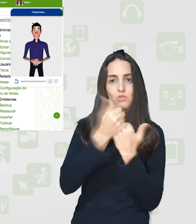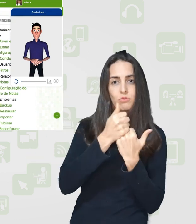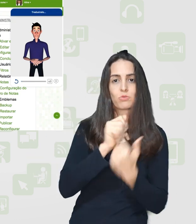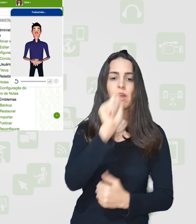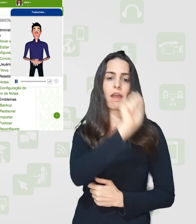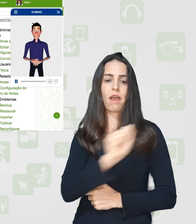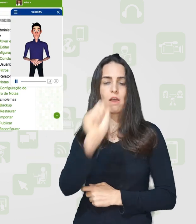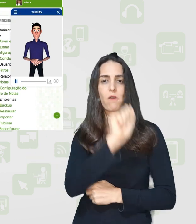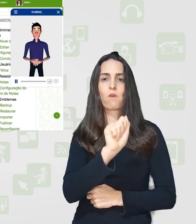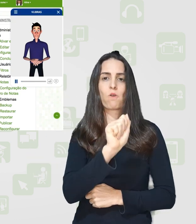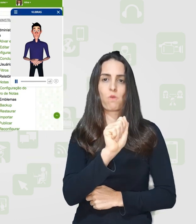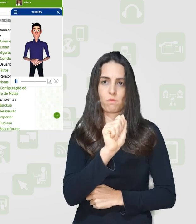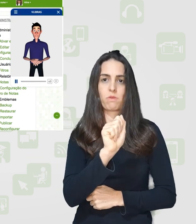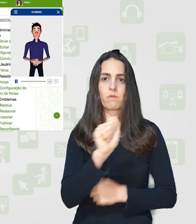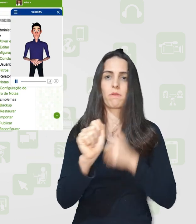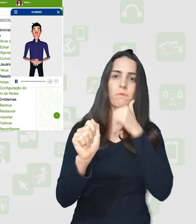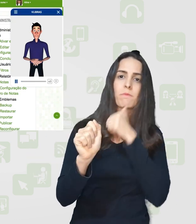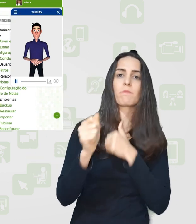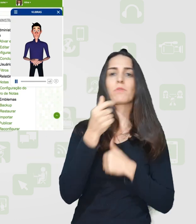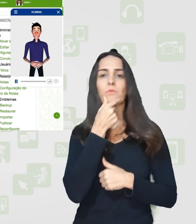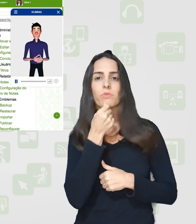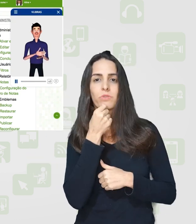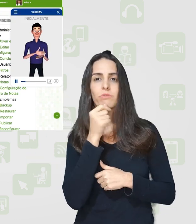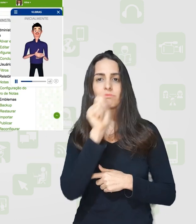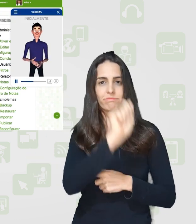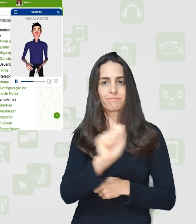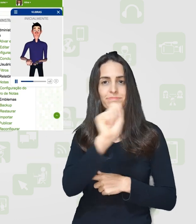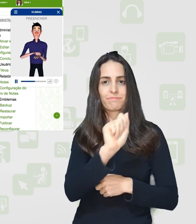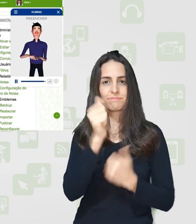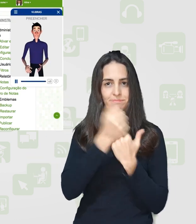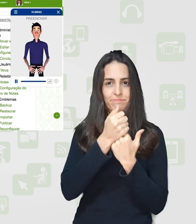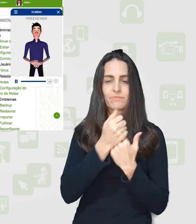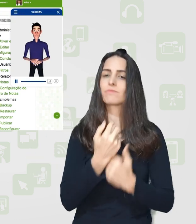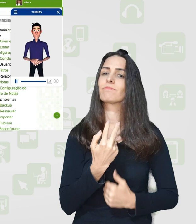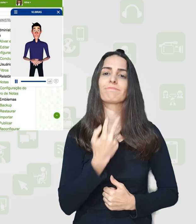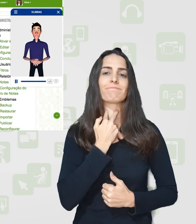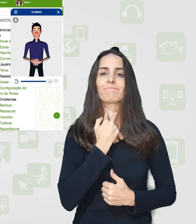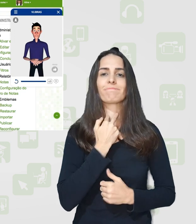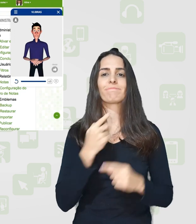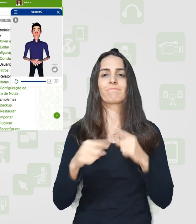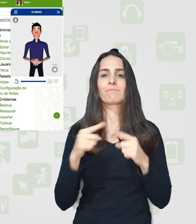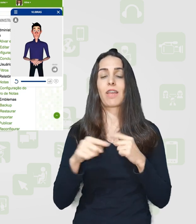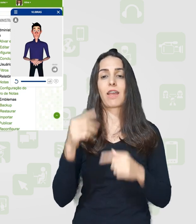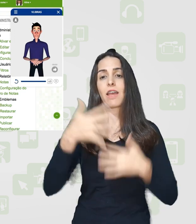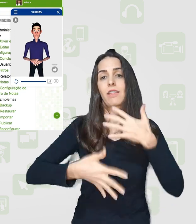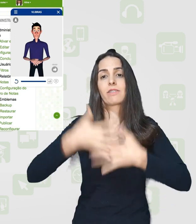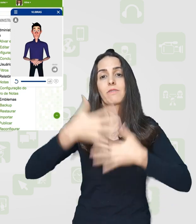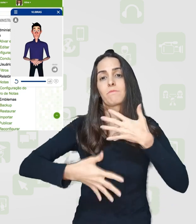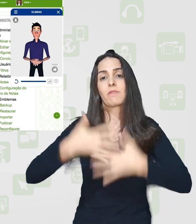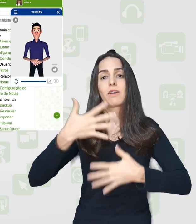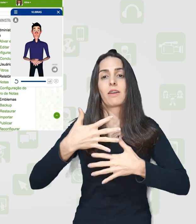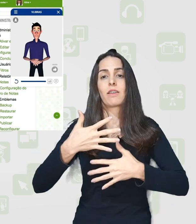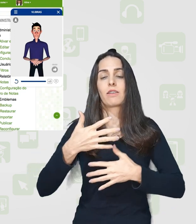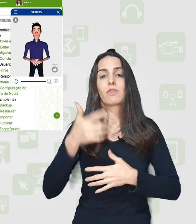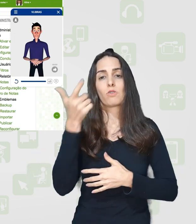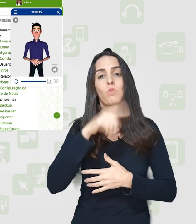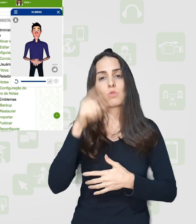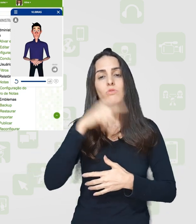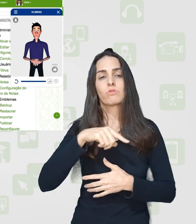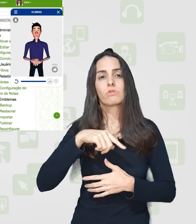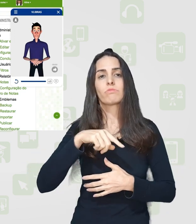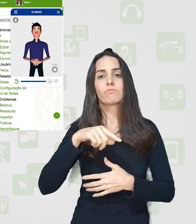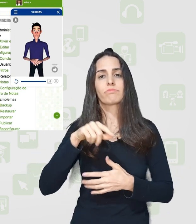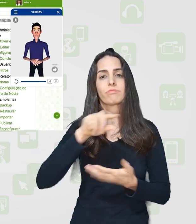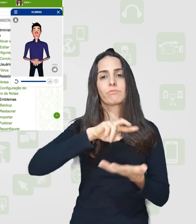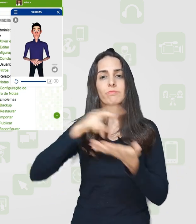alunos, alunas, e coloca um arroba no lugar do A, do O. Isso dificulta o uso dos